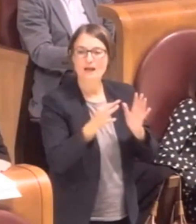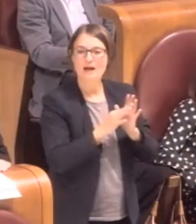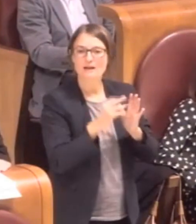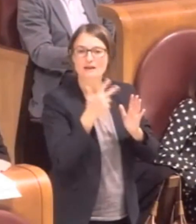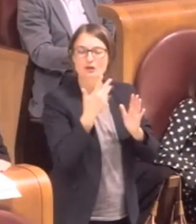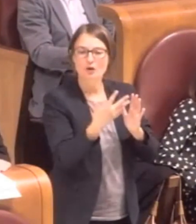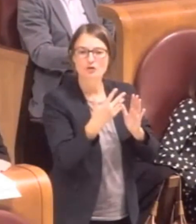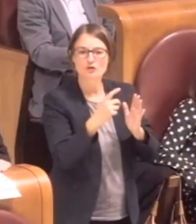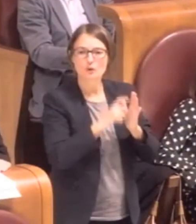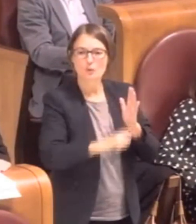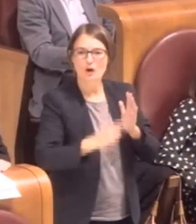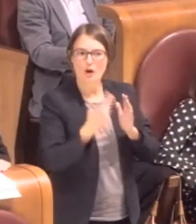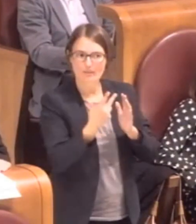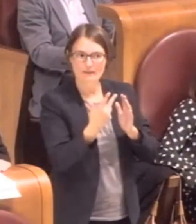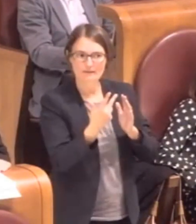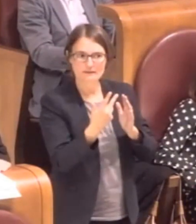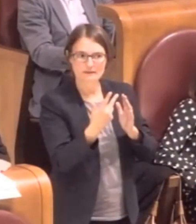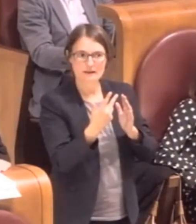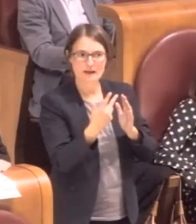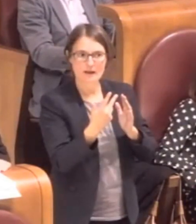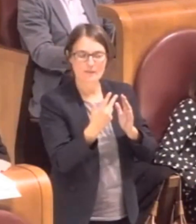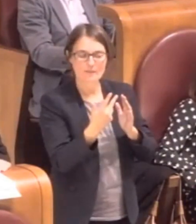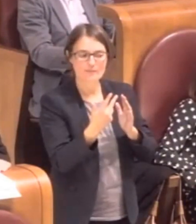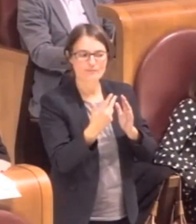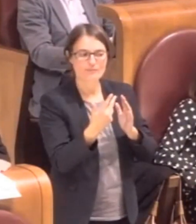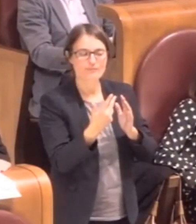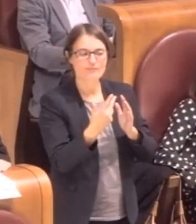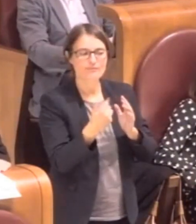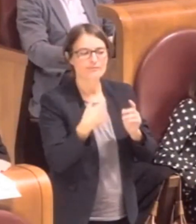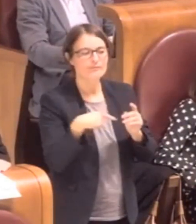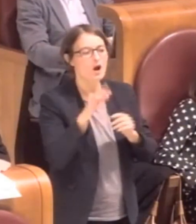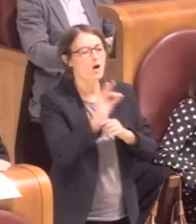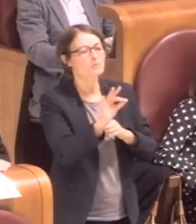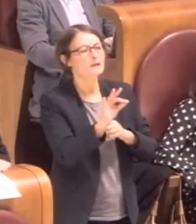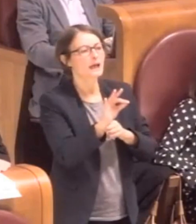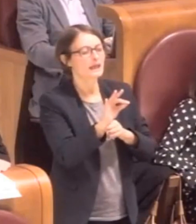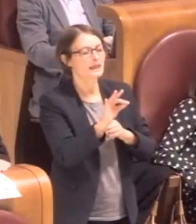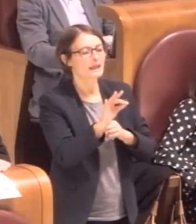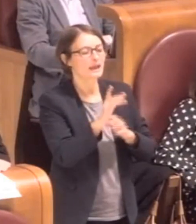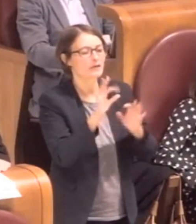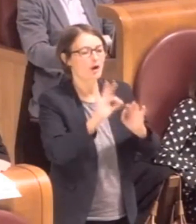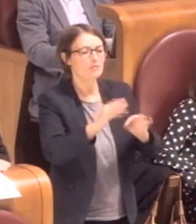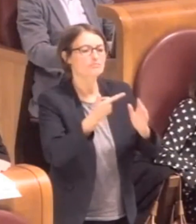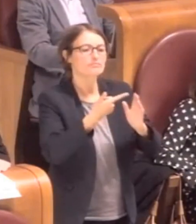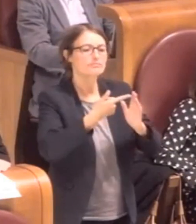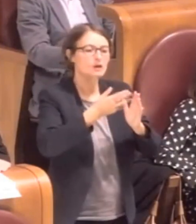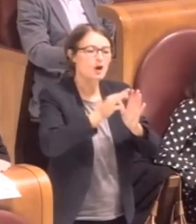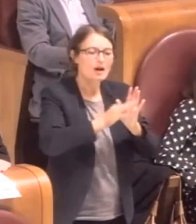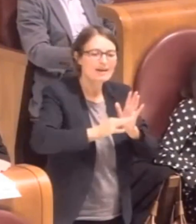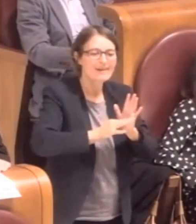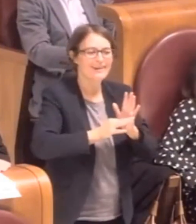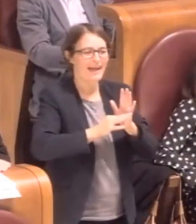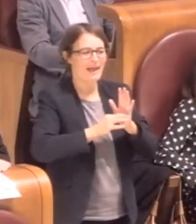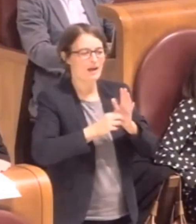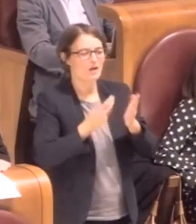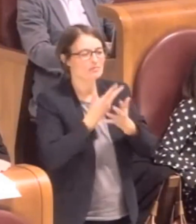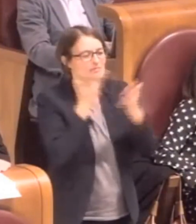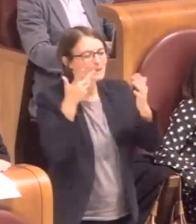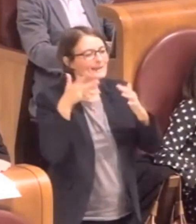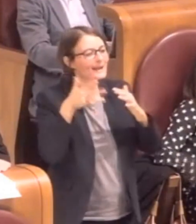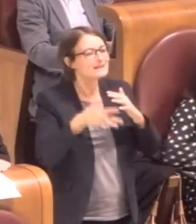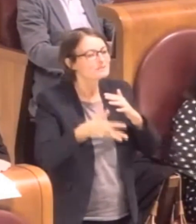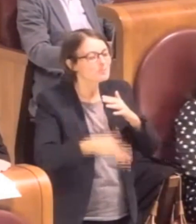miriamo a regolamentare in maniera più trasparente l'ipotesi di concessioni di